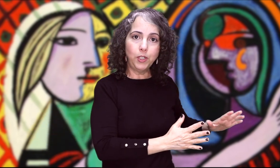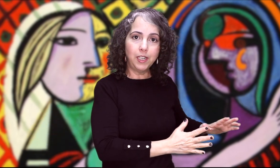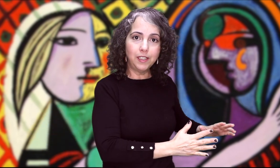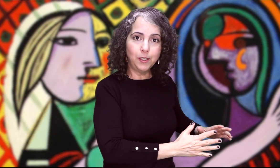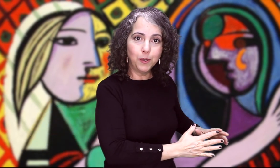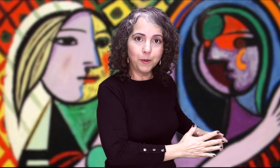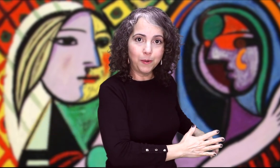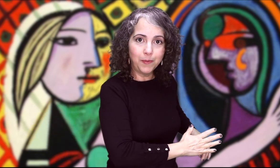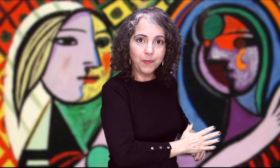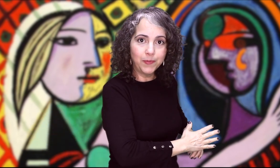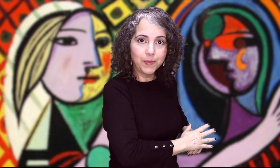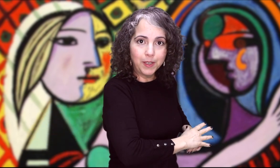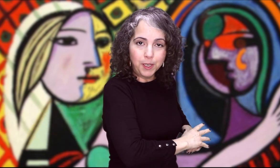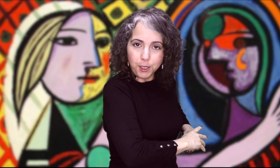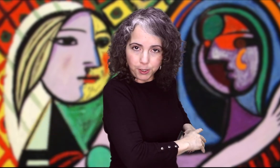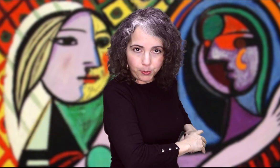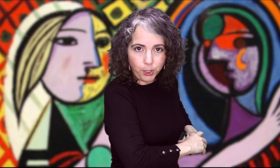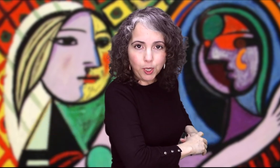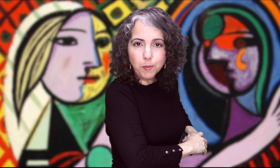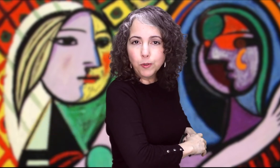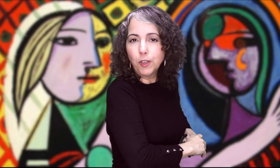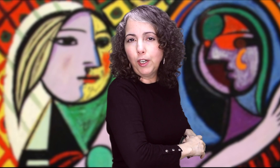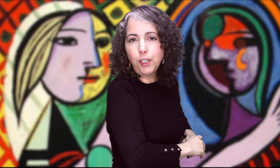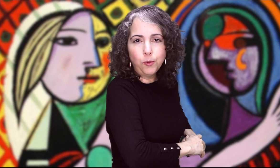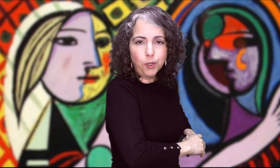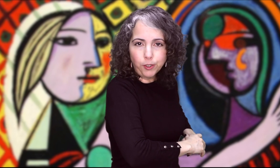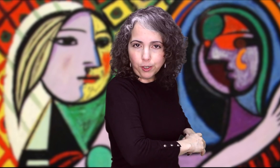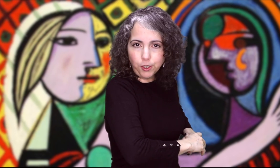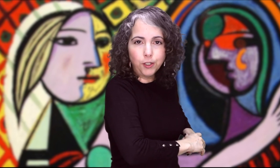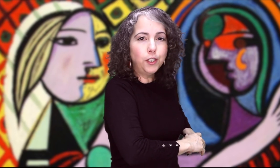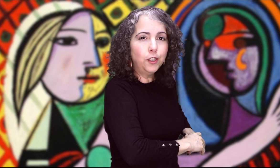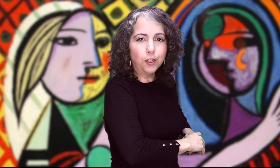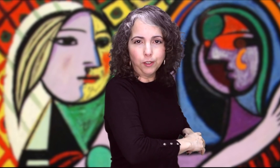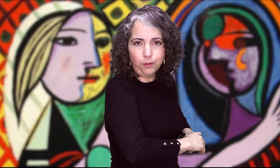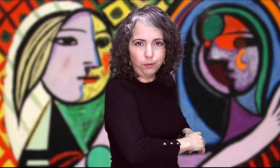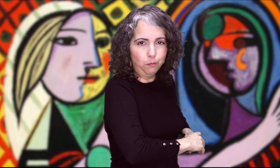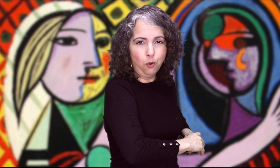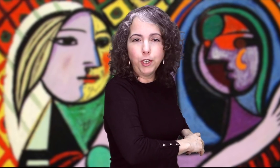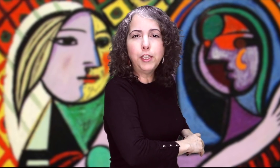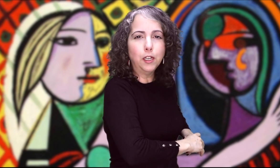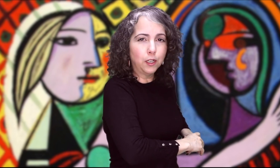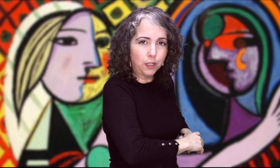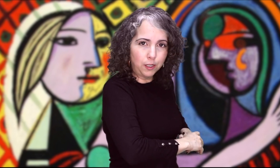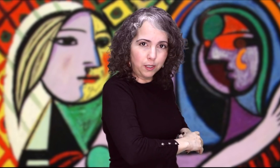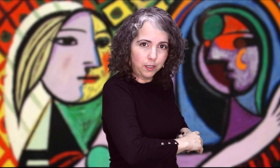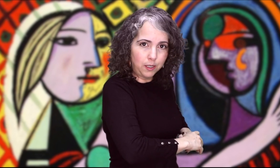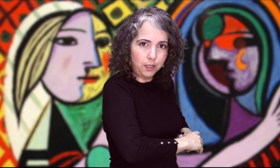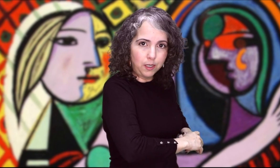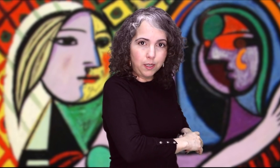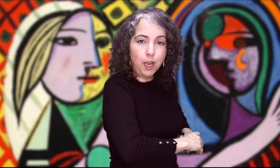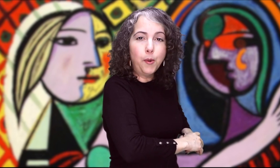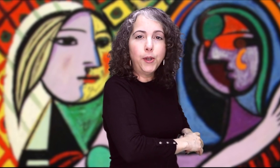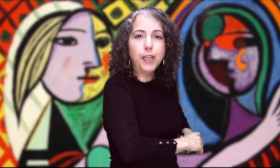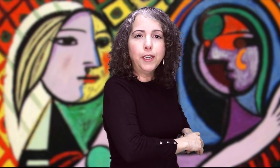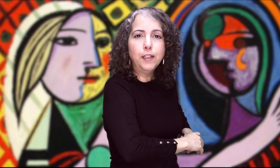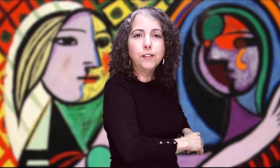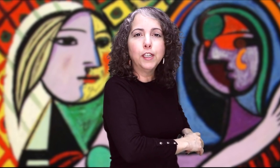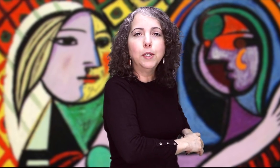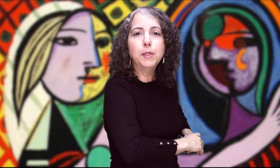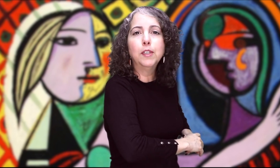Y le dijo Deberíamos salir una tarde De estas Bonita A ver Enséñeme ese